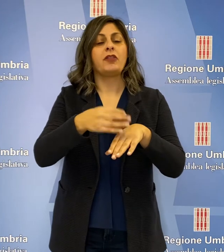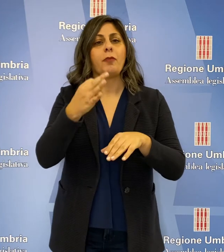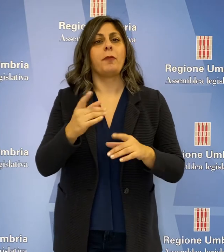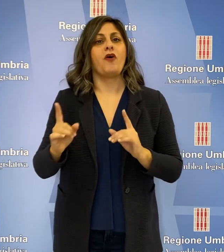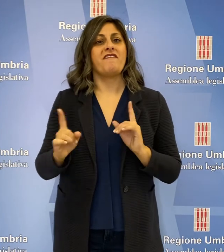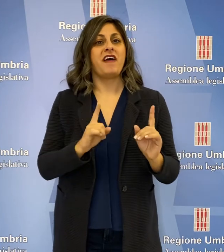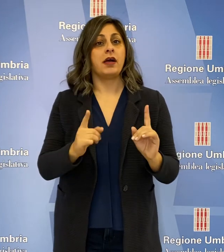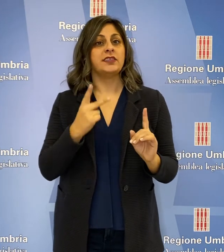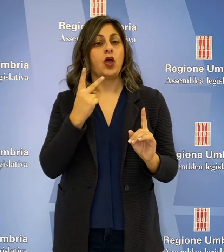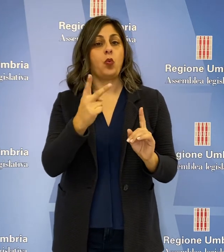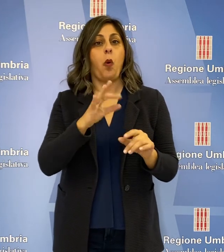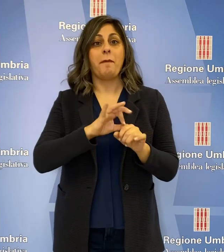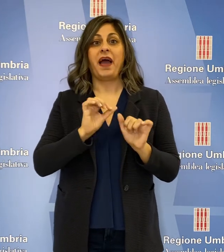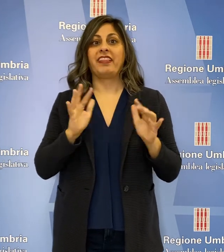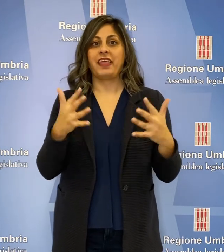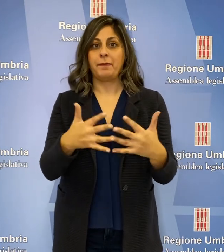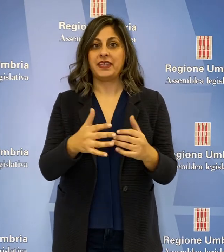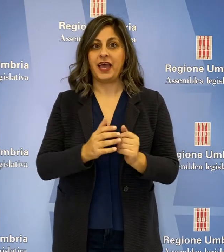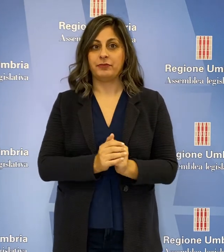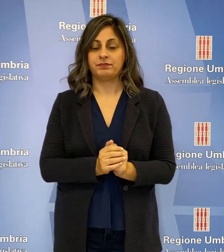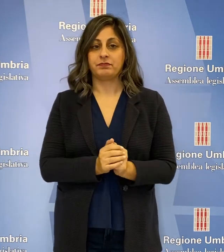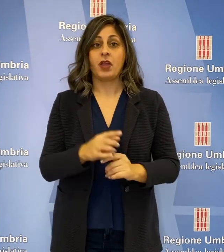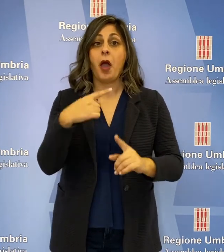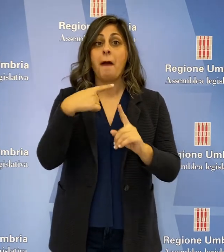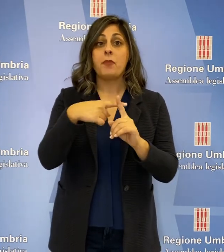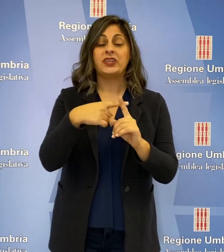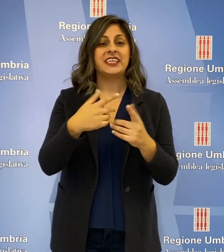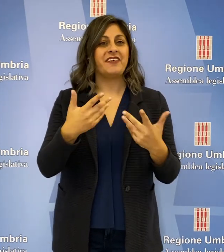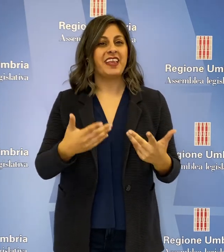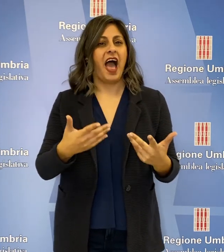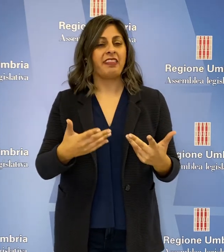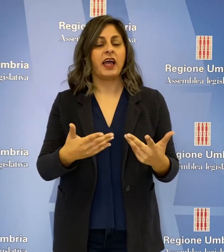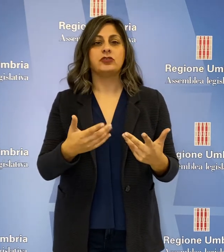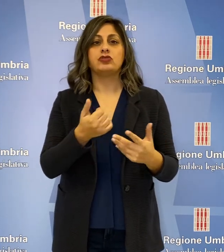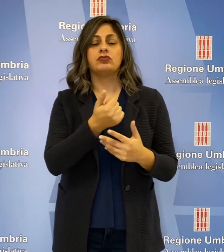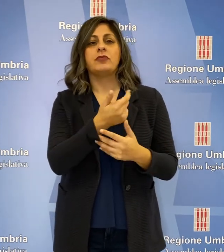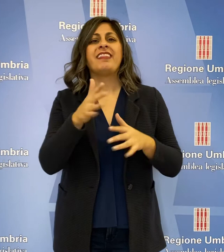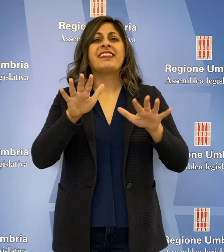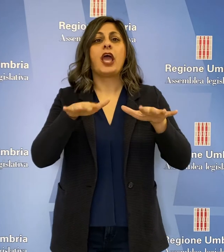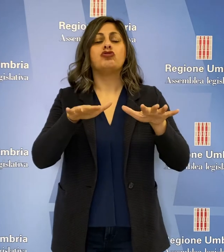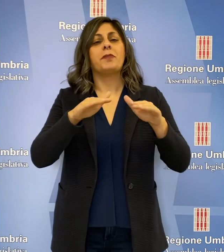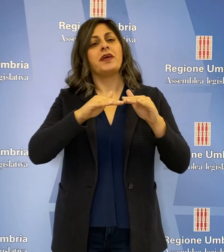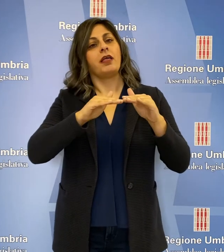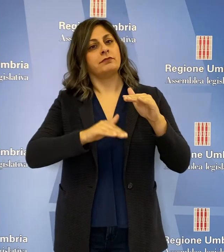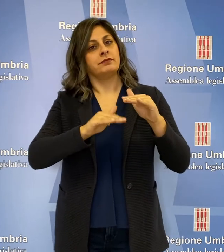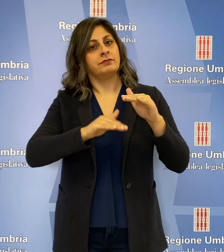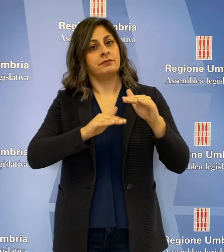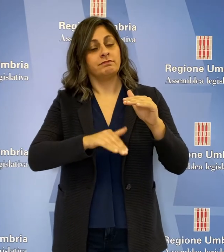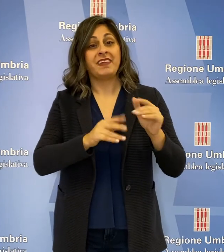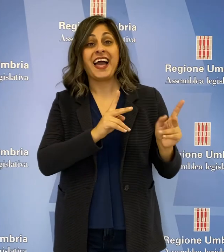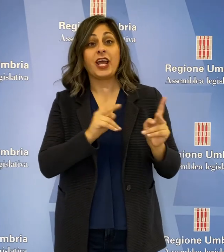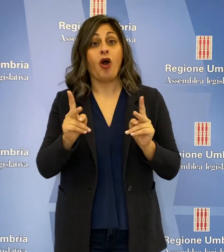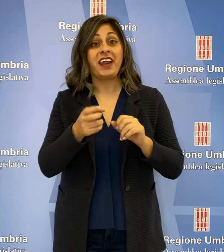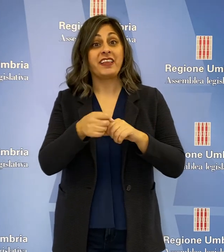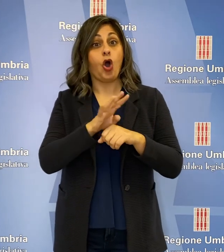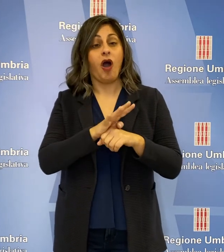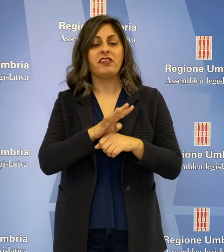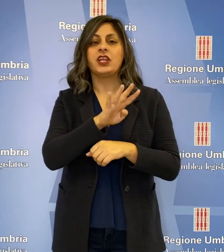fase 2 della pandemia. I positivi sono adesso sotto la soglia dei 10.000, i ricoverati per Covid sono